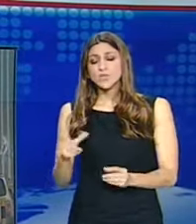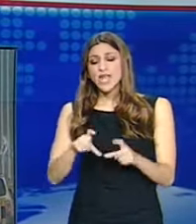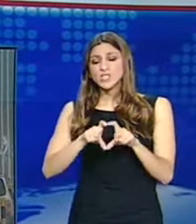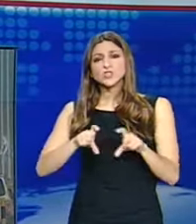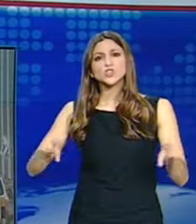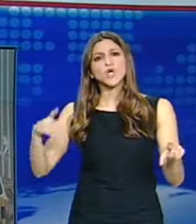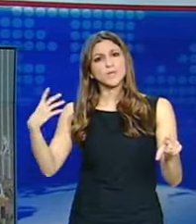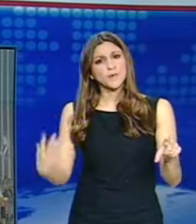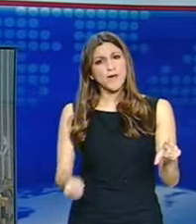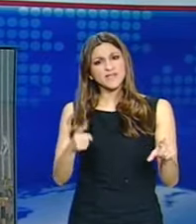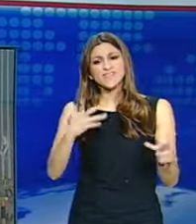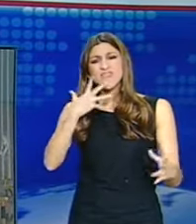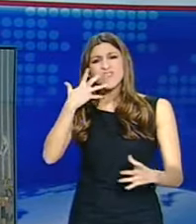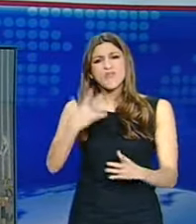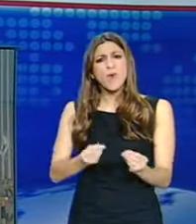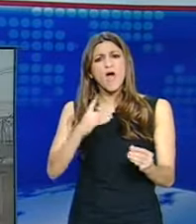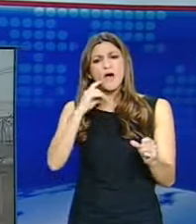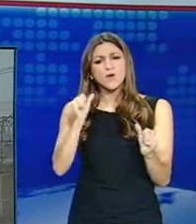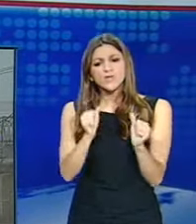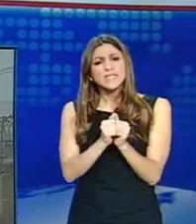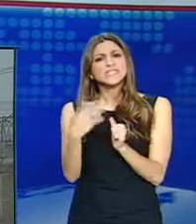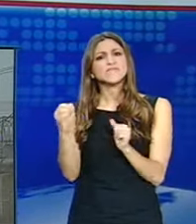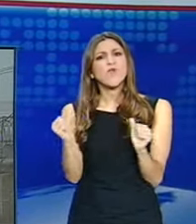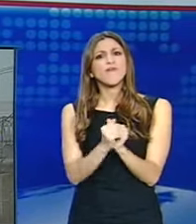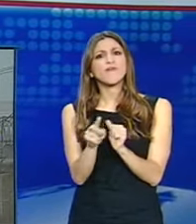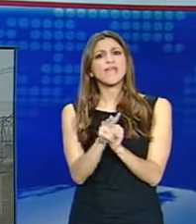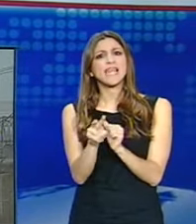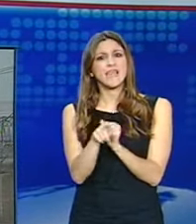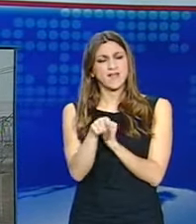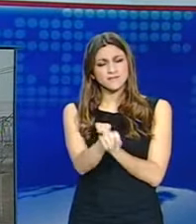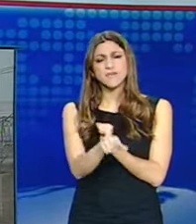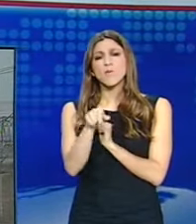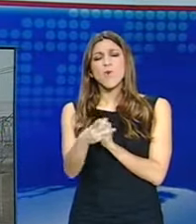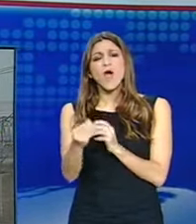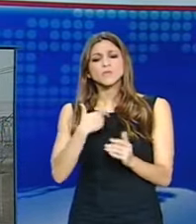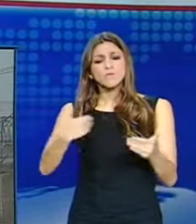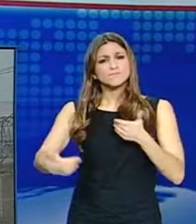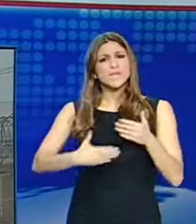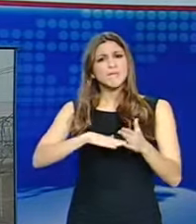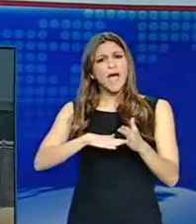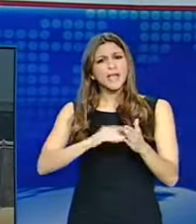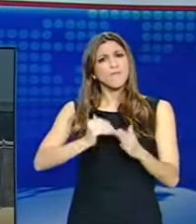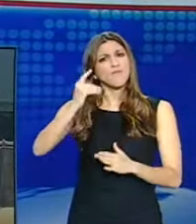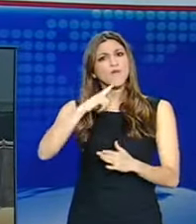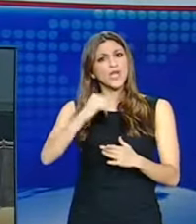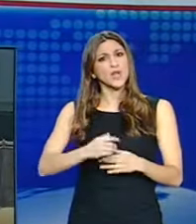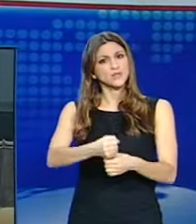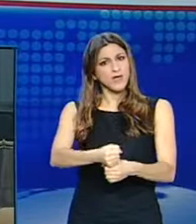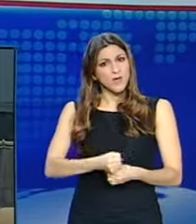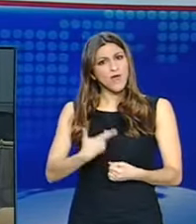εργαζόμενοι παραμένουν εγκλωβισμένοι στη βιομηχανική ζώνη της ΚΑΕΣΟΝΚ που αποτελεί το σύμβολο της προσπάθειας για συμφιλίωση μεταξύ των δύο χωρών και